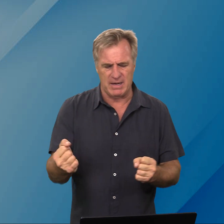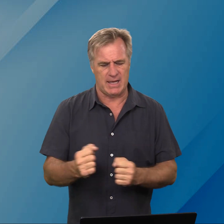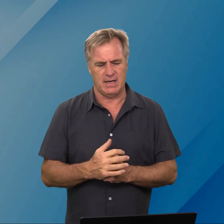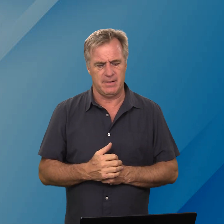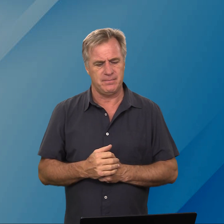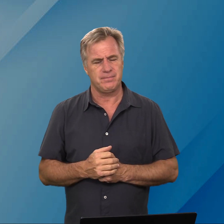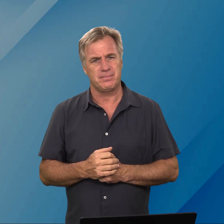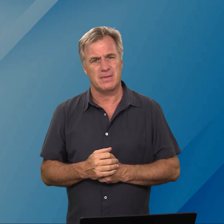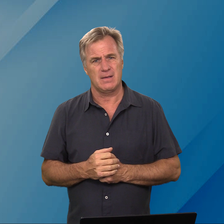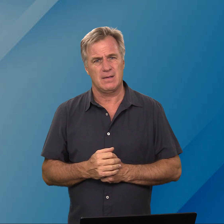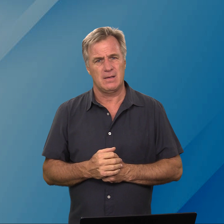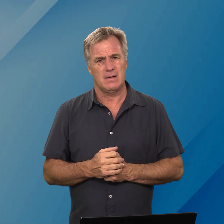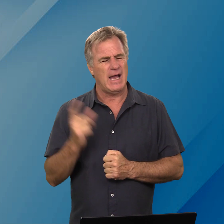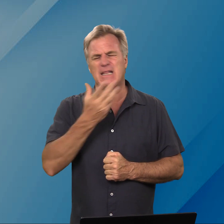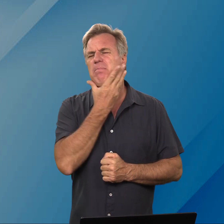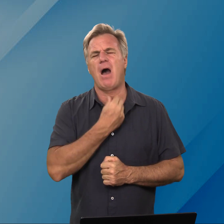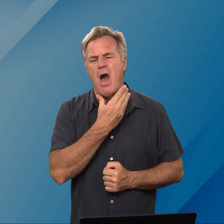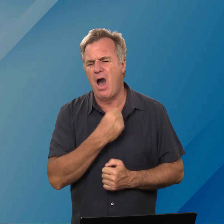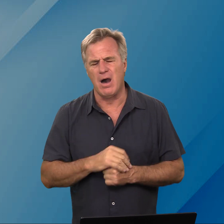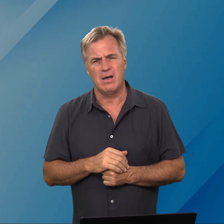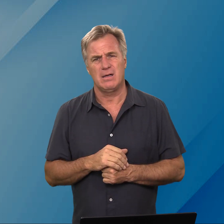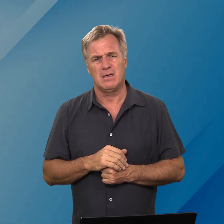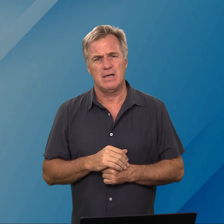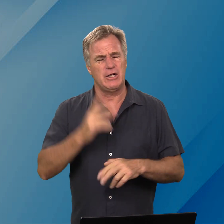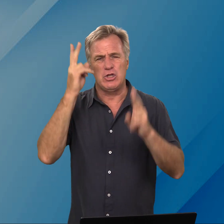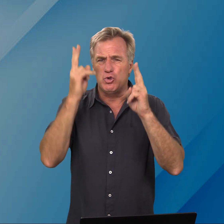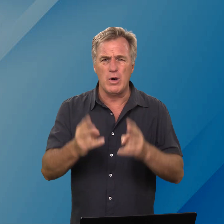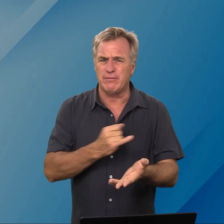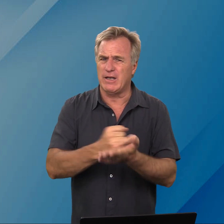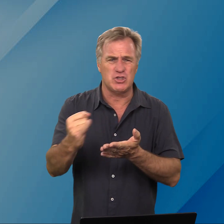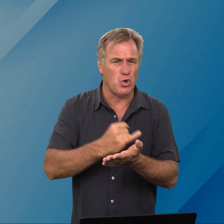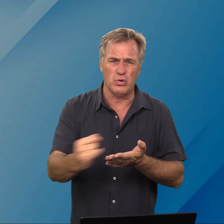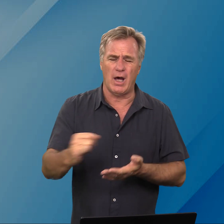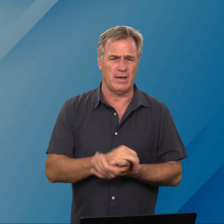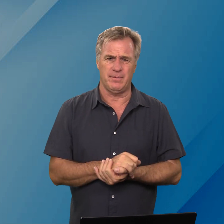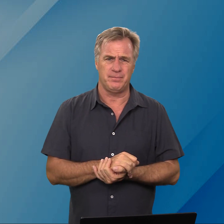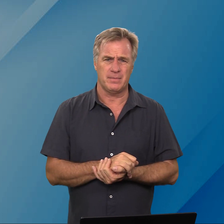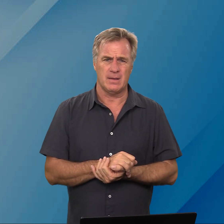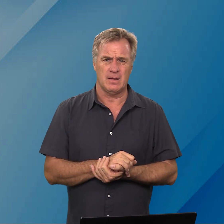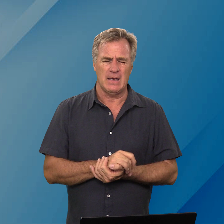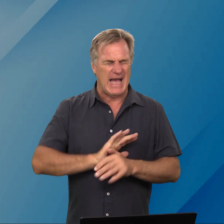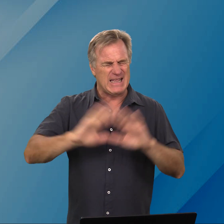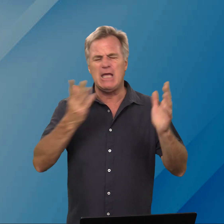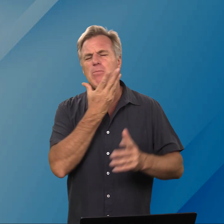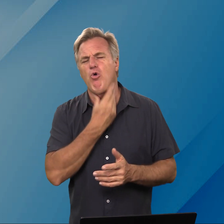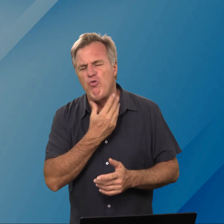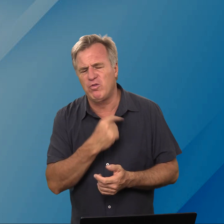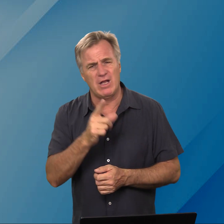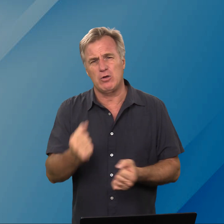breek nie hy het die beha in die dood van een sondaar nie hy het geen behoefte aan jou